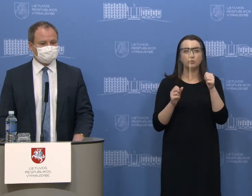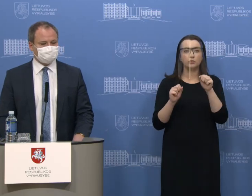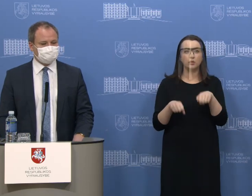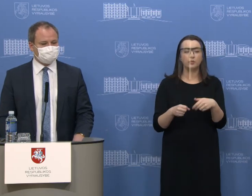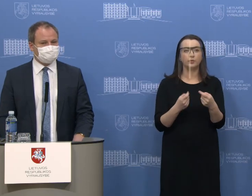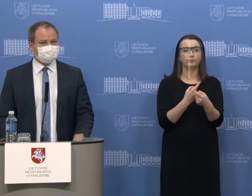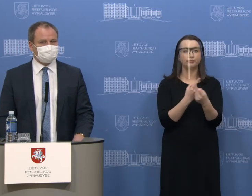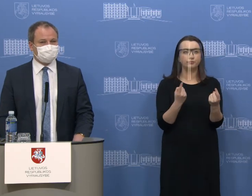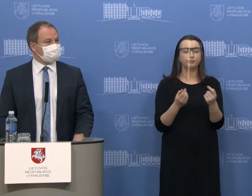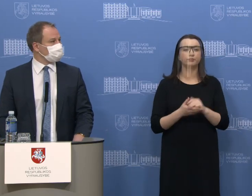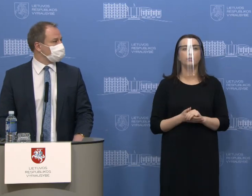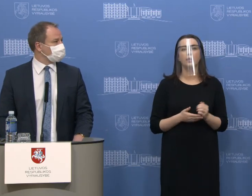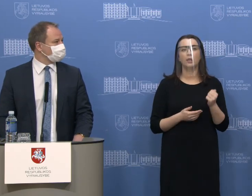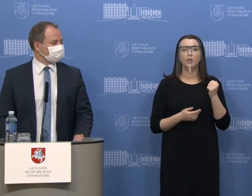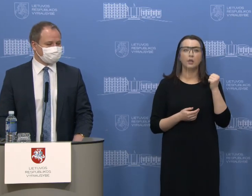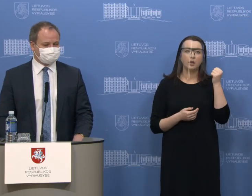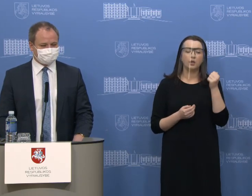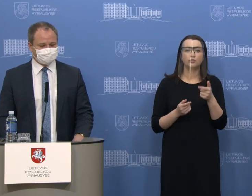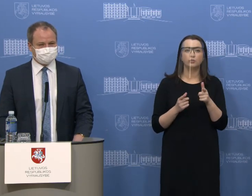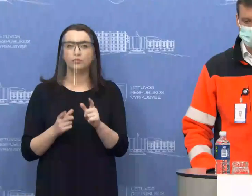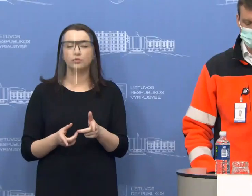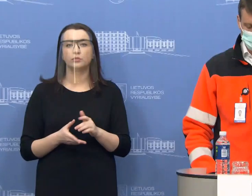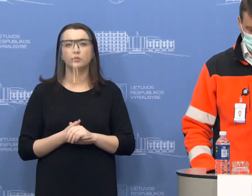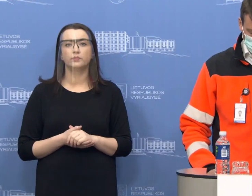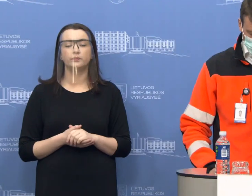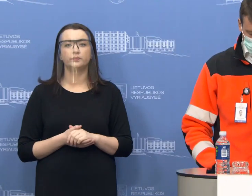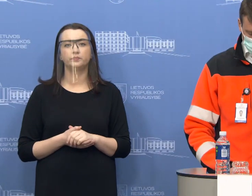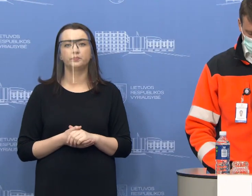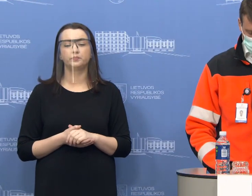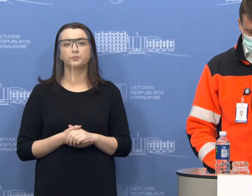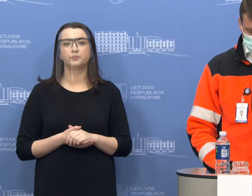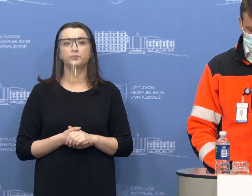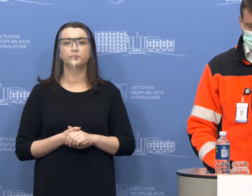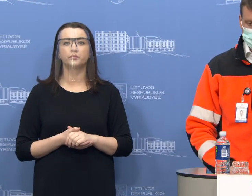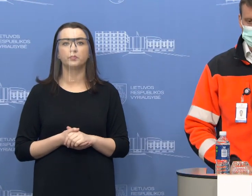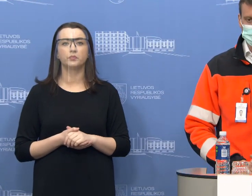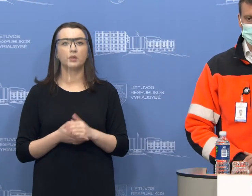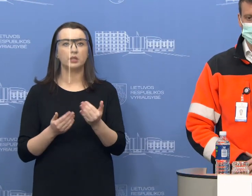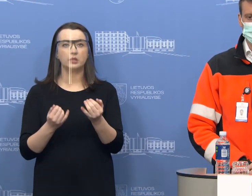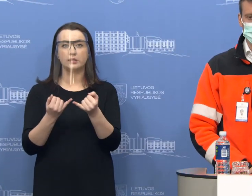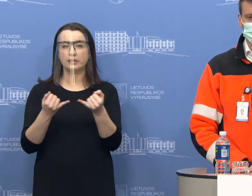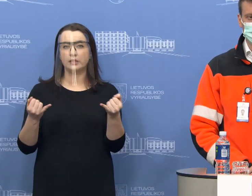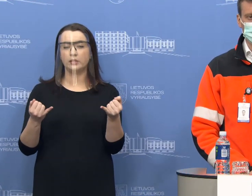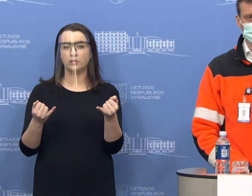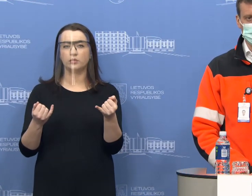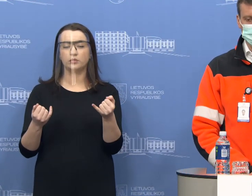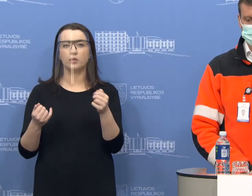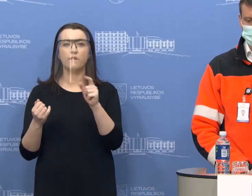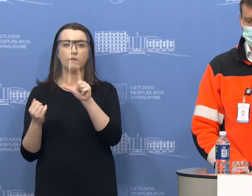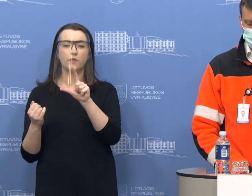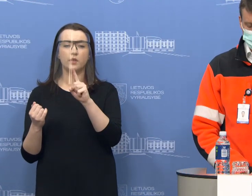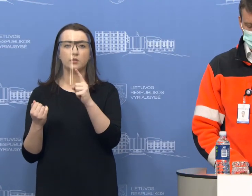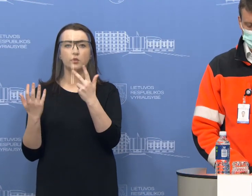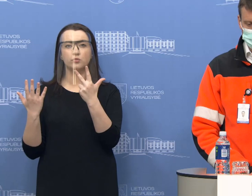kreiptis. Įkūrėjas gal per garsiai skamba iš tikrųjų, bet šios linijos įkūrimą inicijavo greitosios